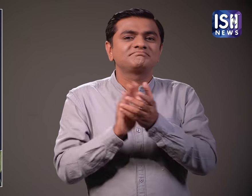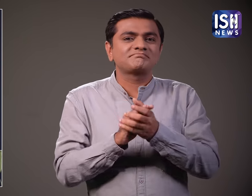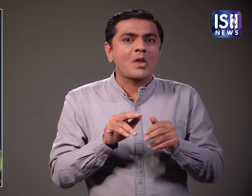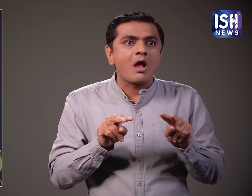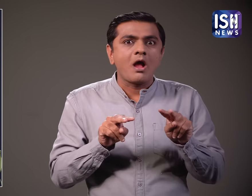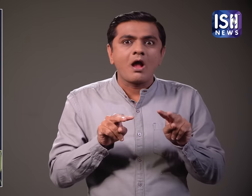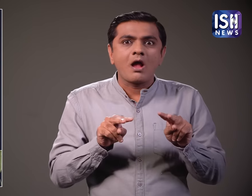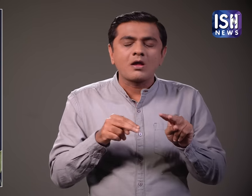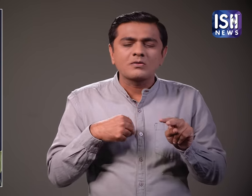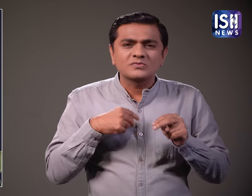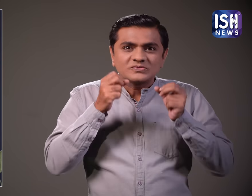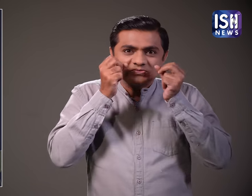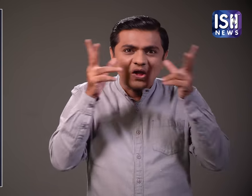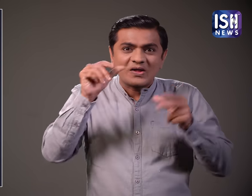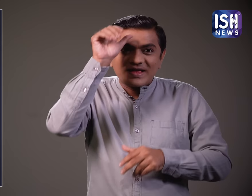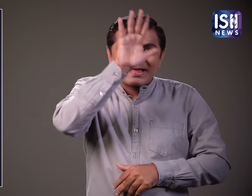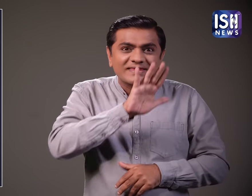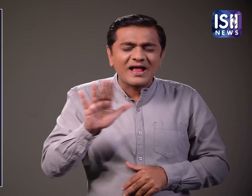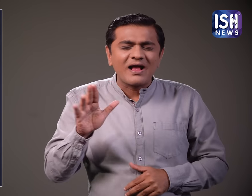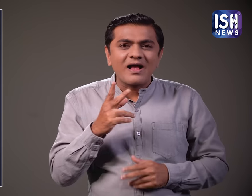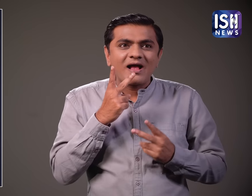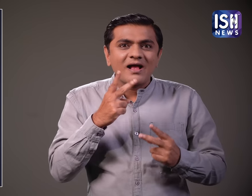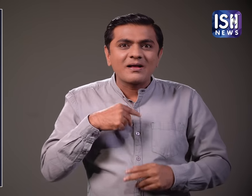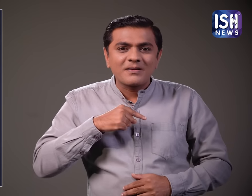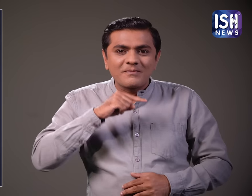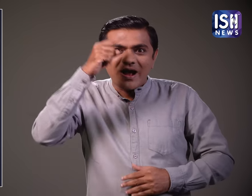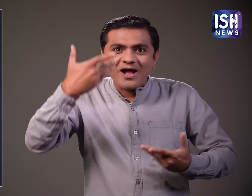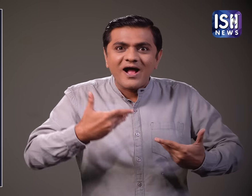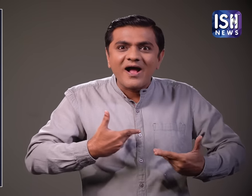कैसा अद्बुत अश्चर्य है ये भारत के लिए गौरफ का शन है